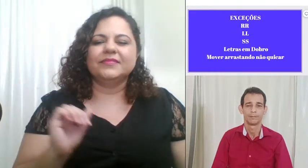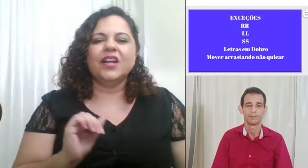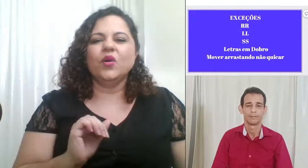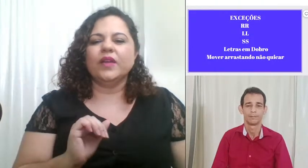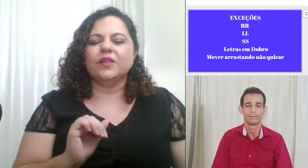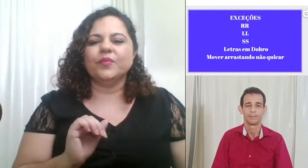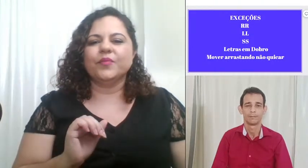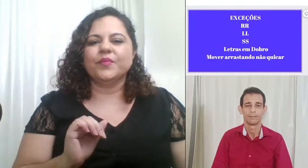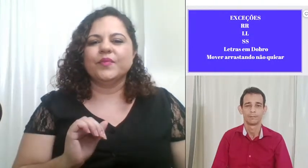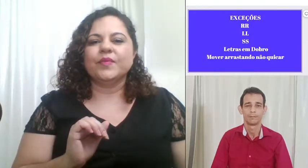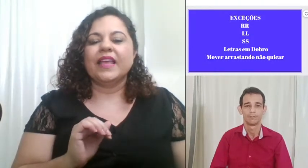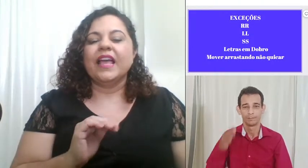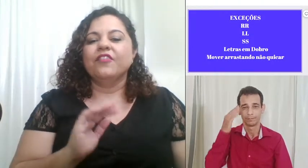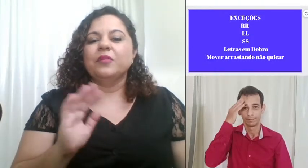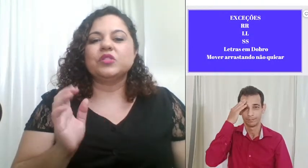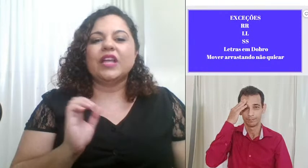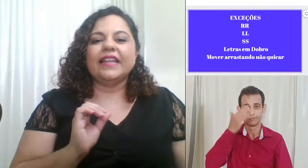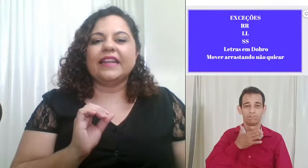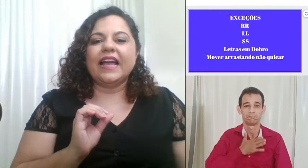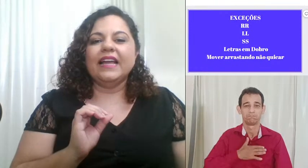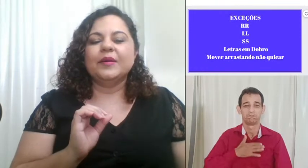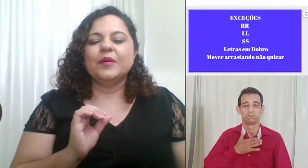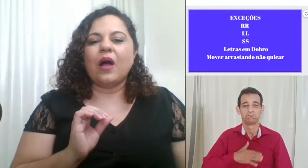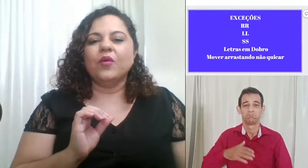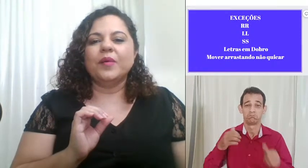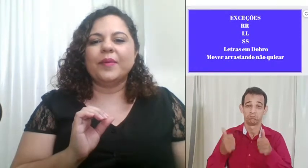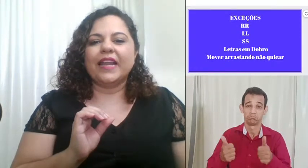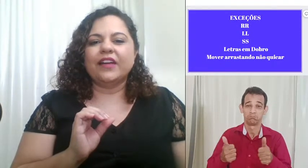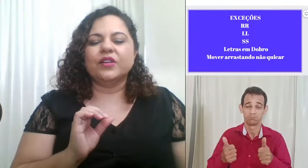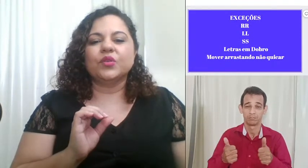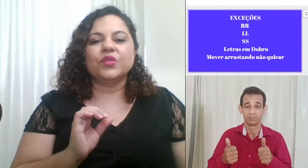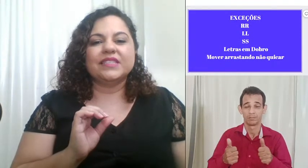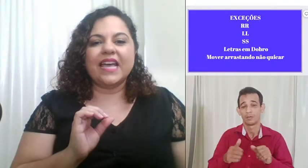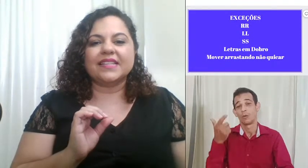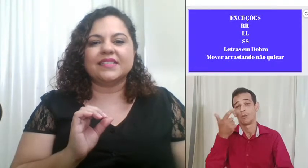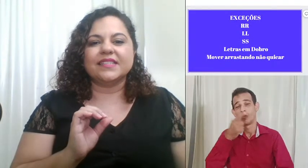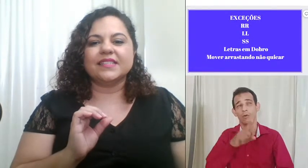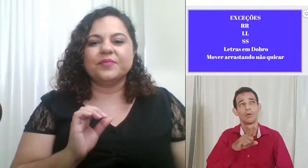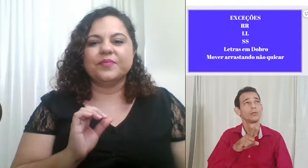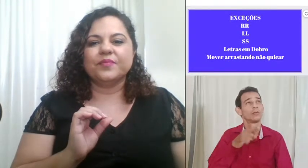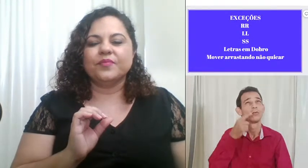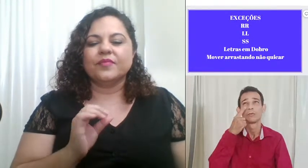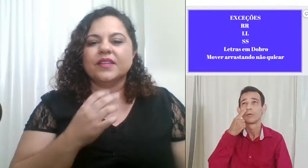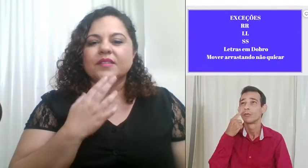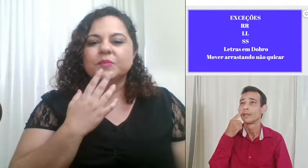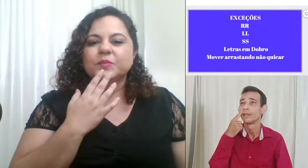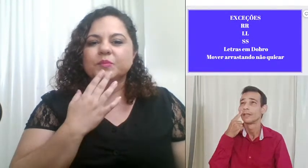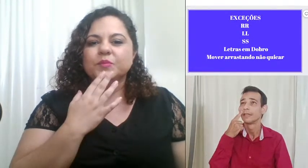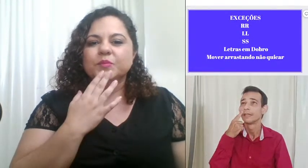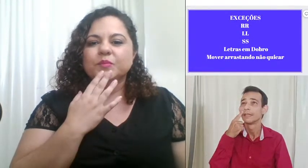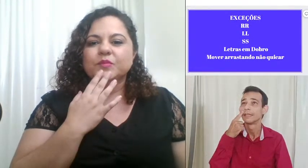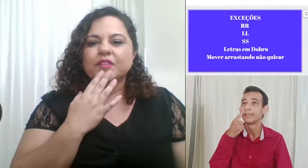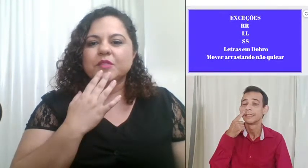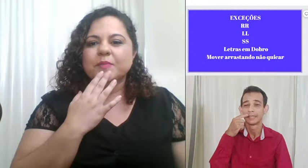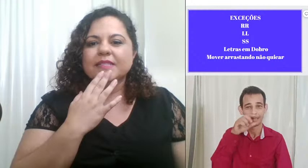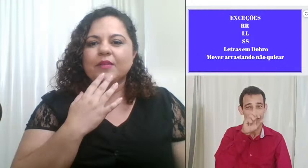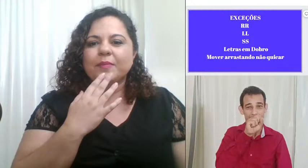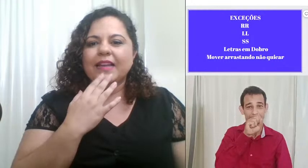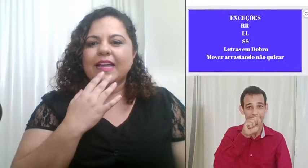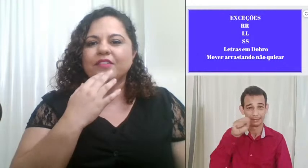tranquilo vamos soletrar alguma palavra com dois s's vamos pensar na palavra